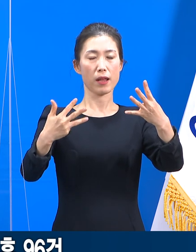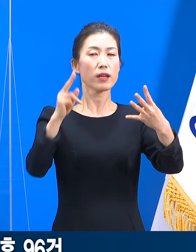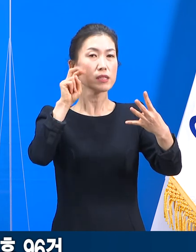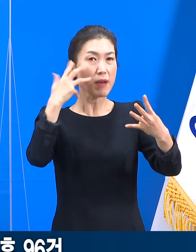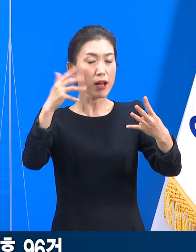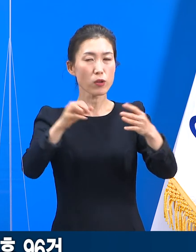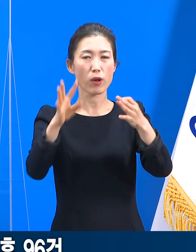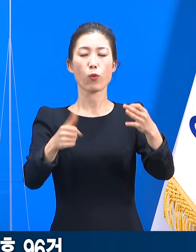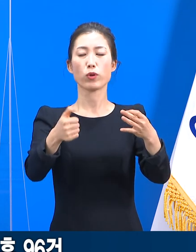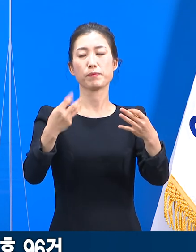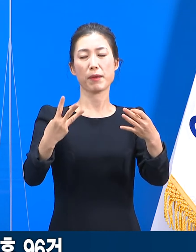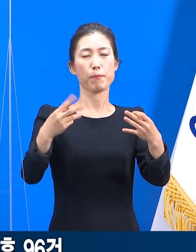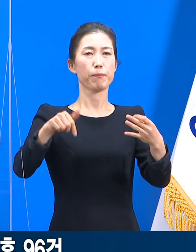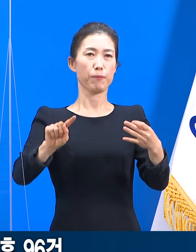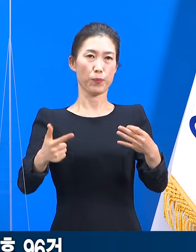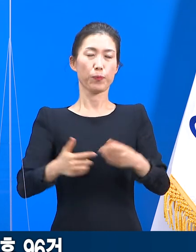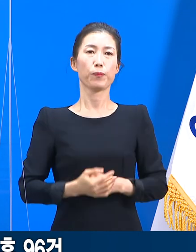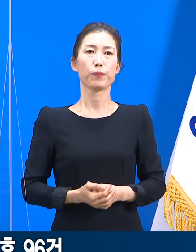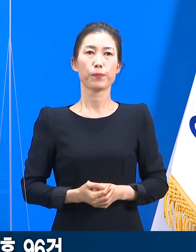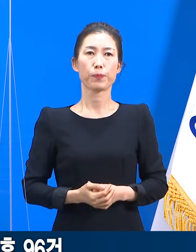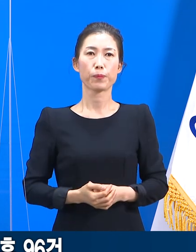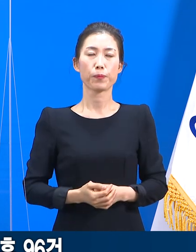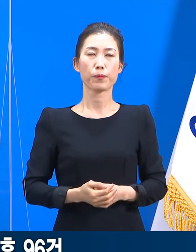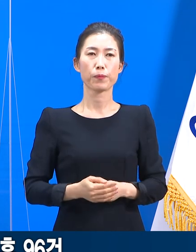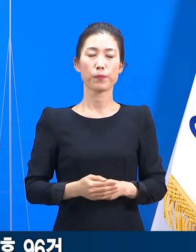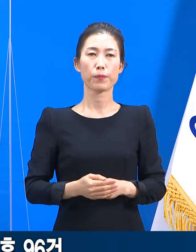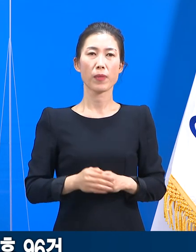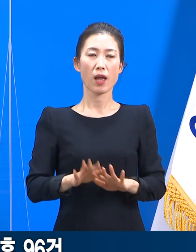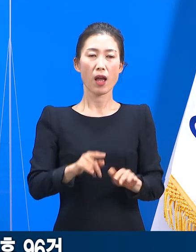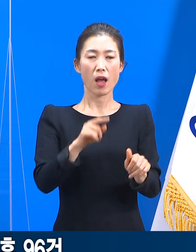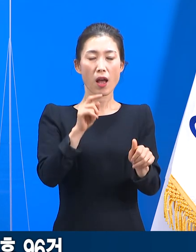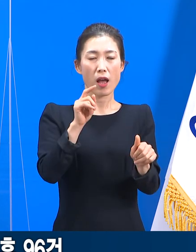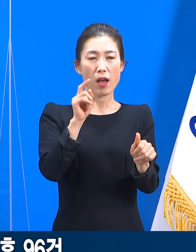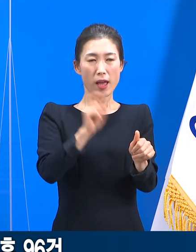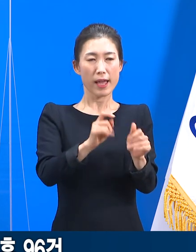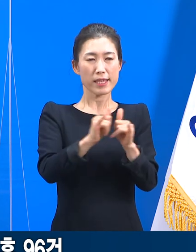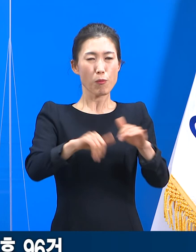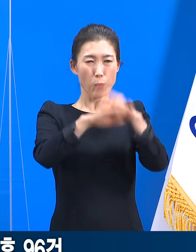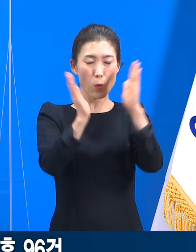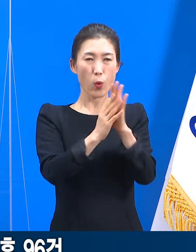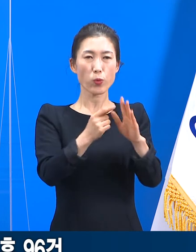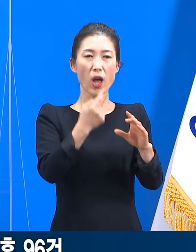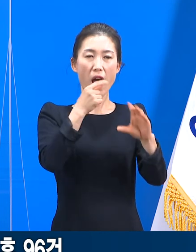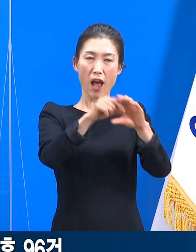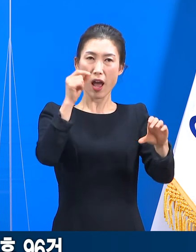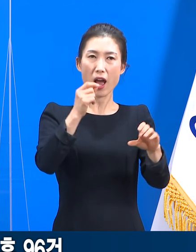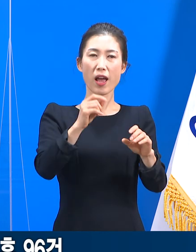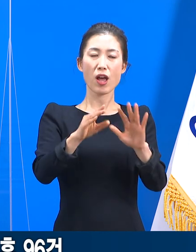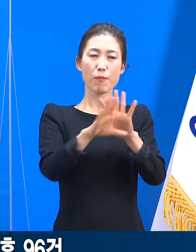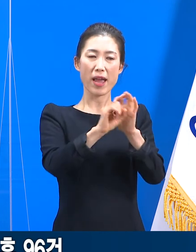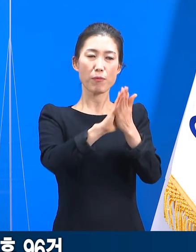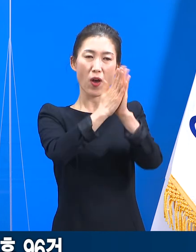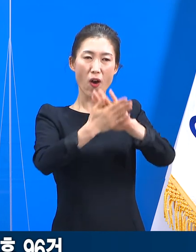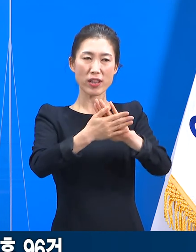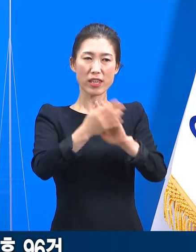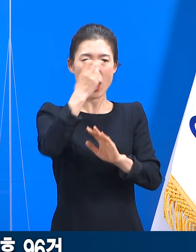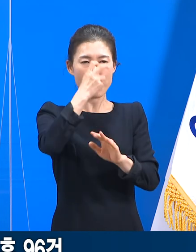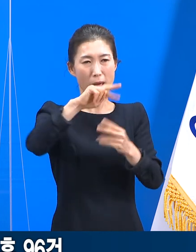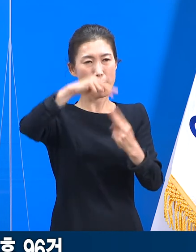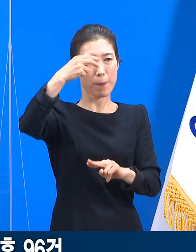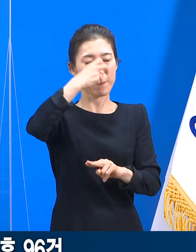53건입니다. 모든 감염자의 검체를 대상으로 바이러스 변이주 검사를 하는 것은 아니고,